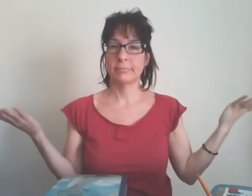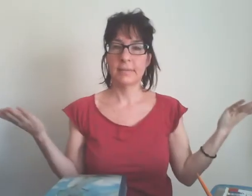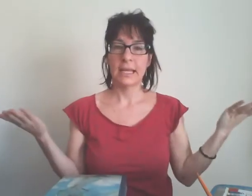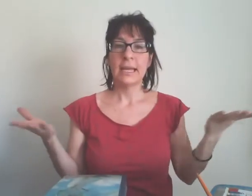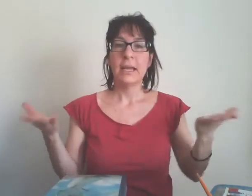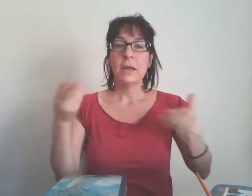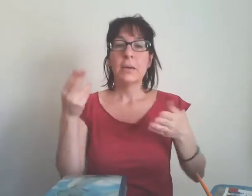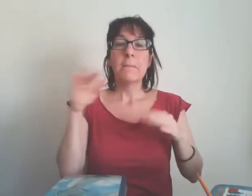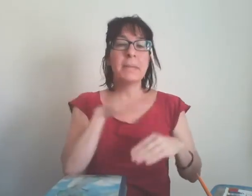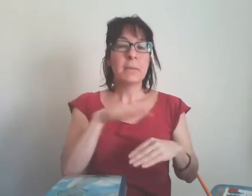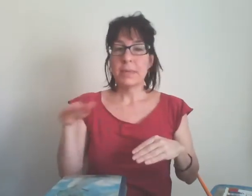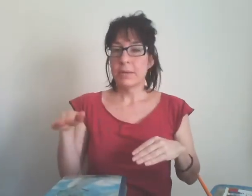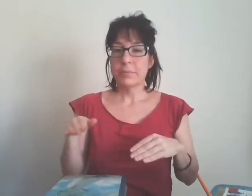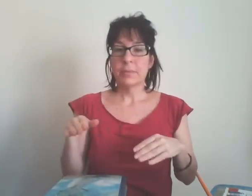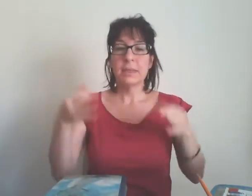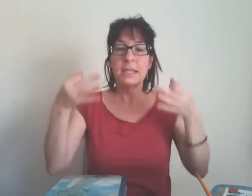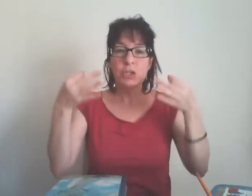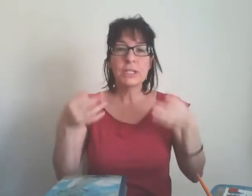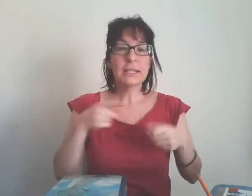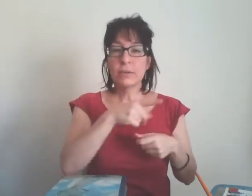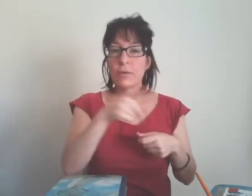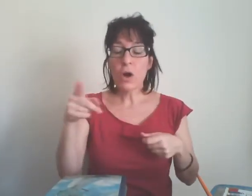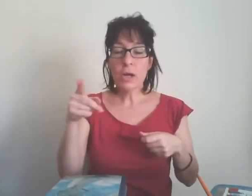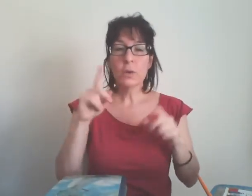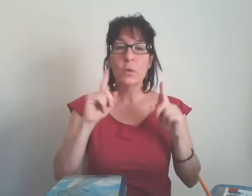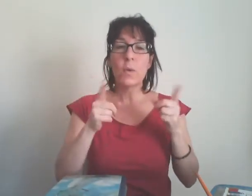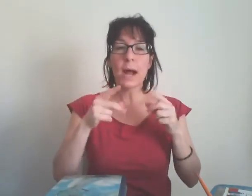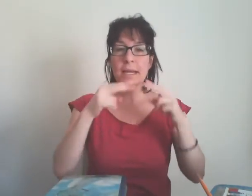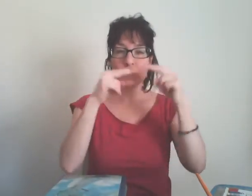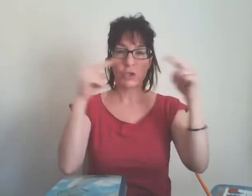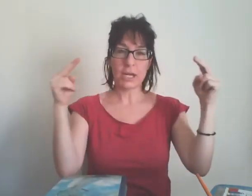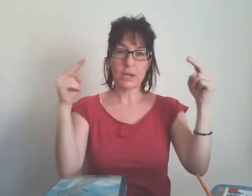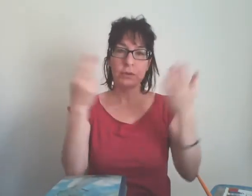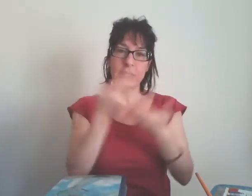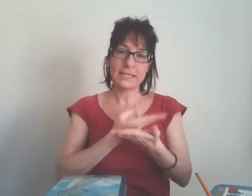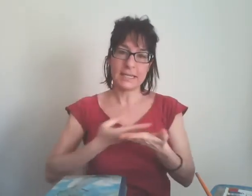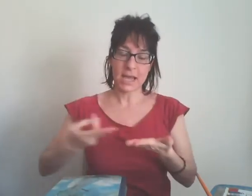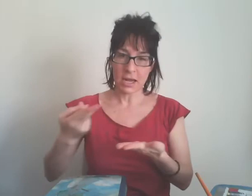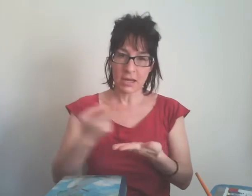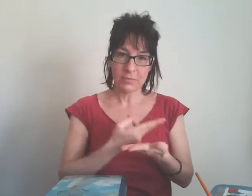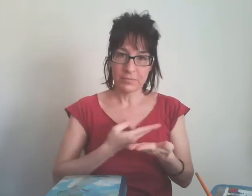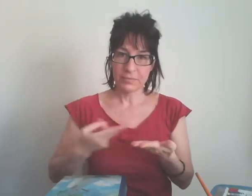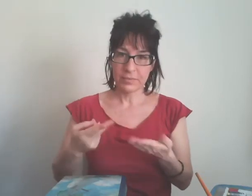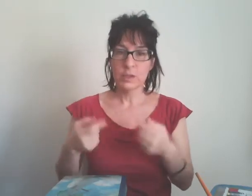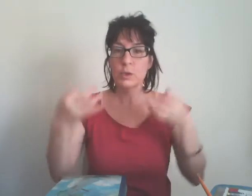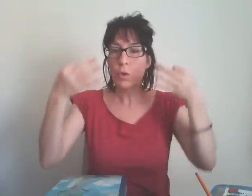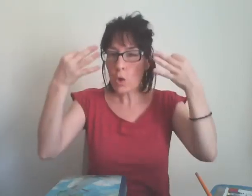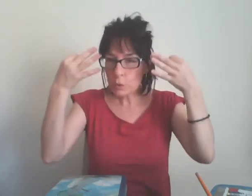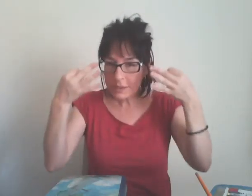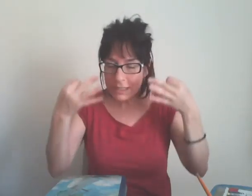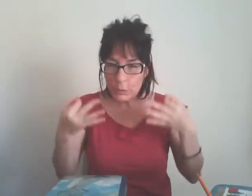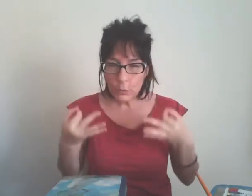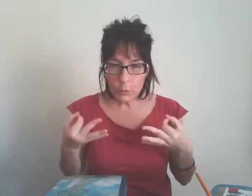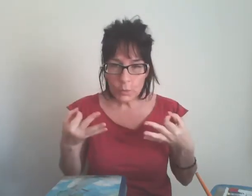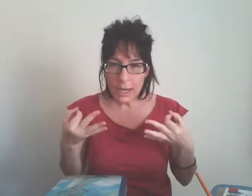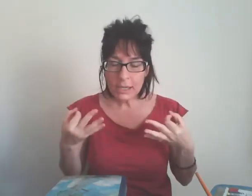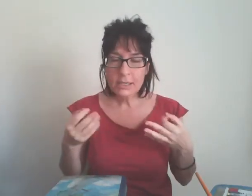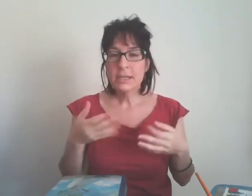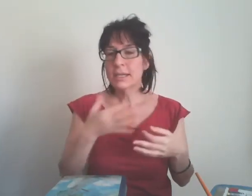bimbi decidete voi quale cielo disegnare sono sicura che